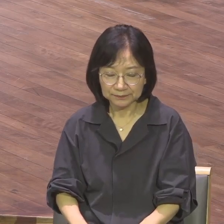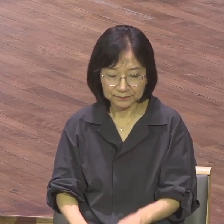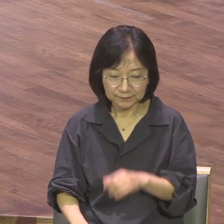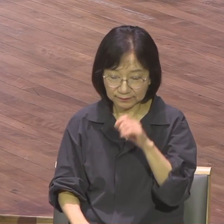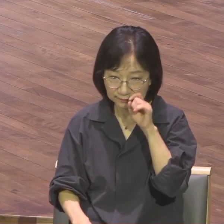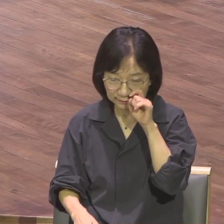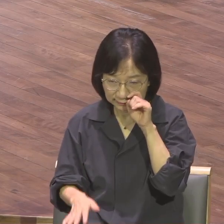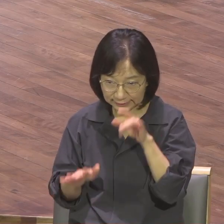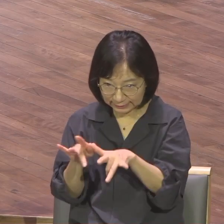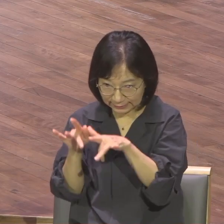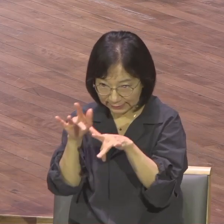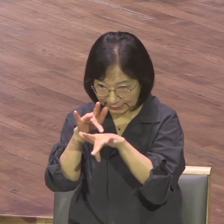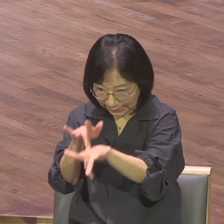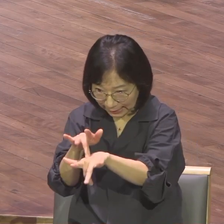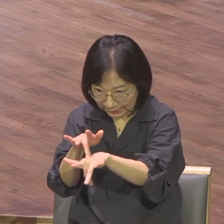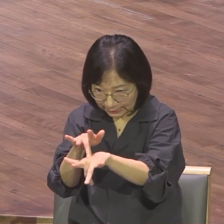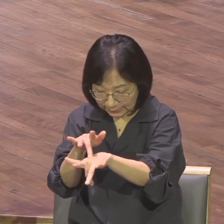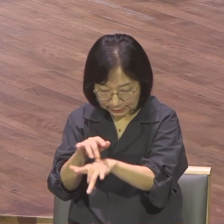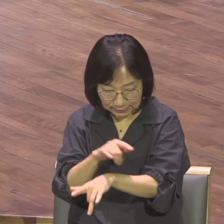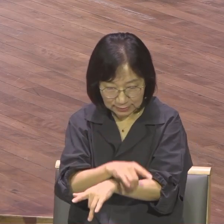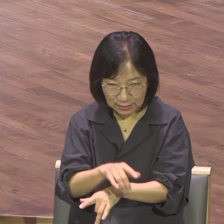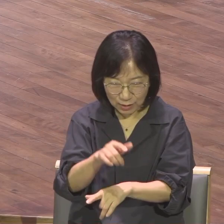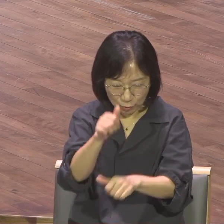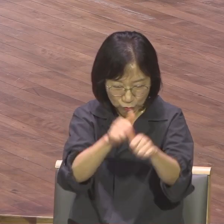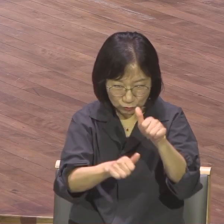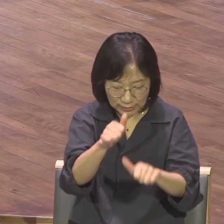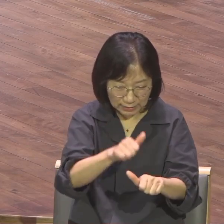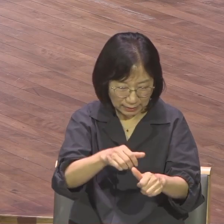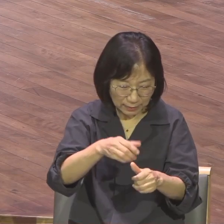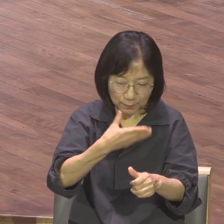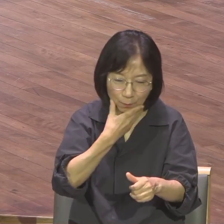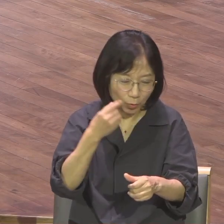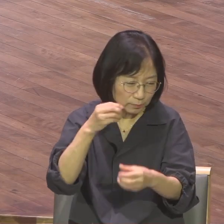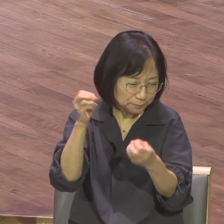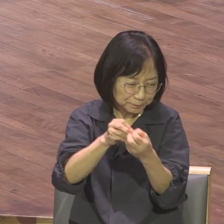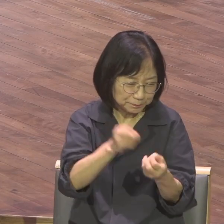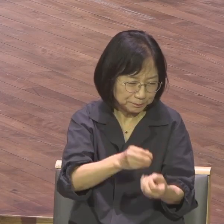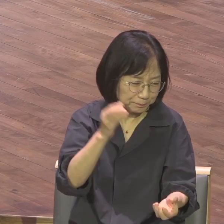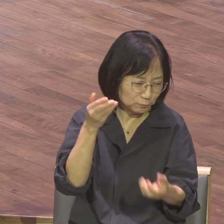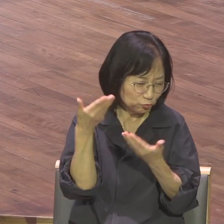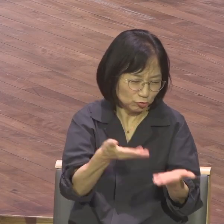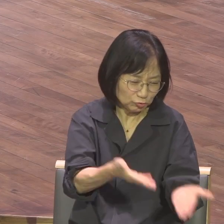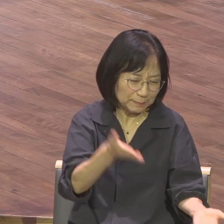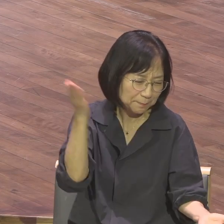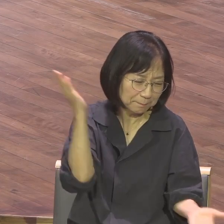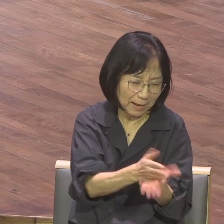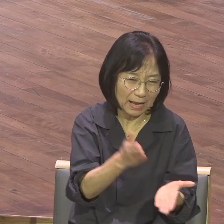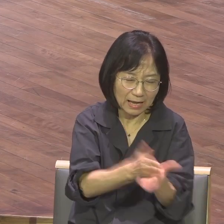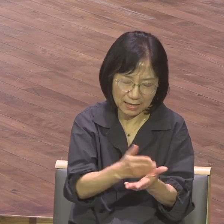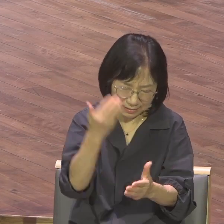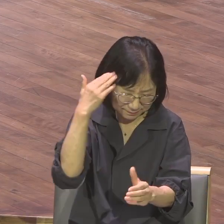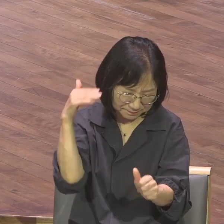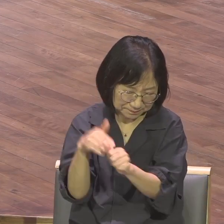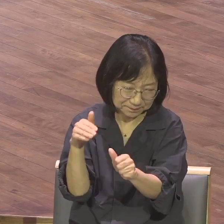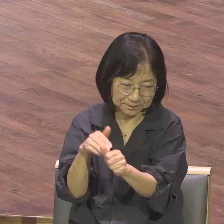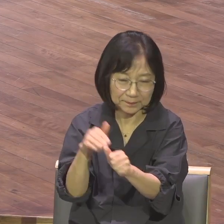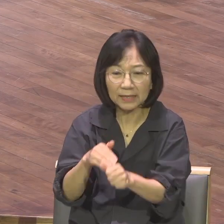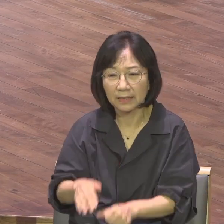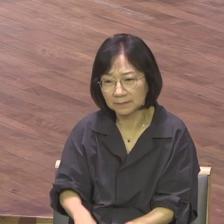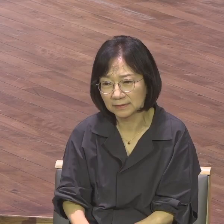소멸시키기 위해서 후대를 공격하며 후대에게 언약을 전달해야 될 기성세대들에게